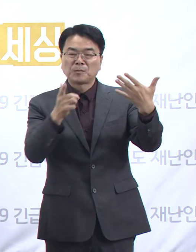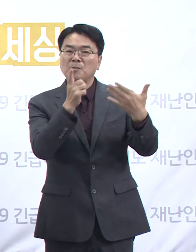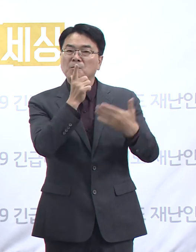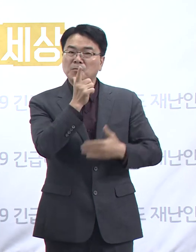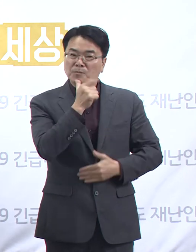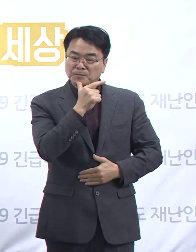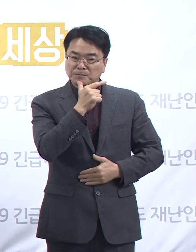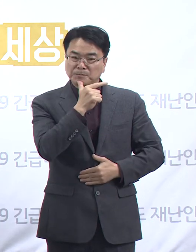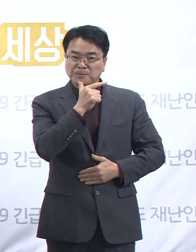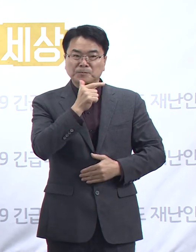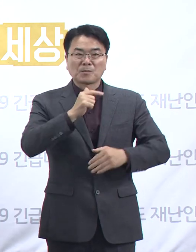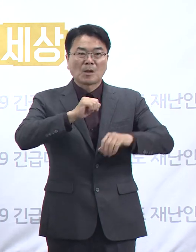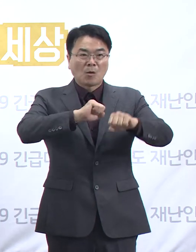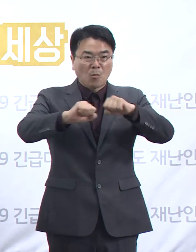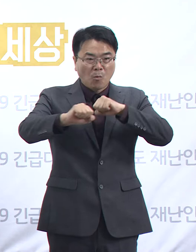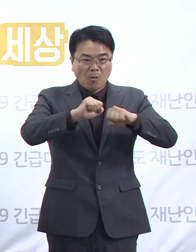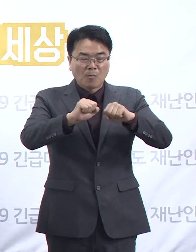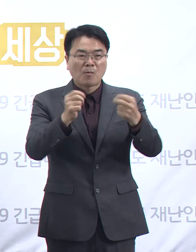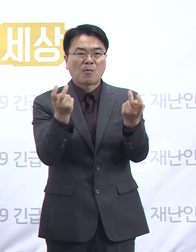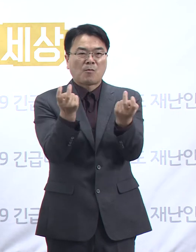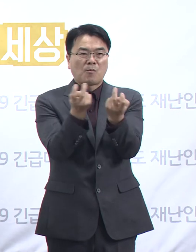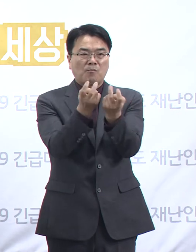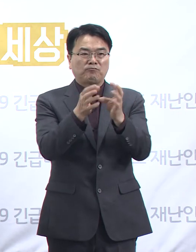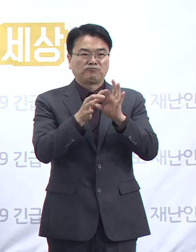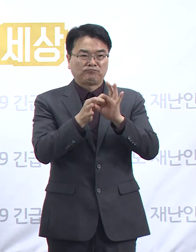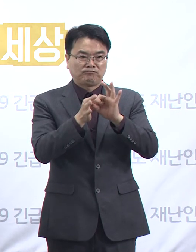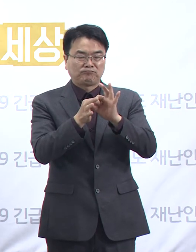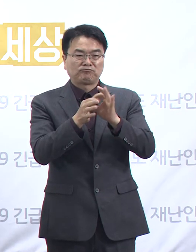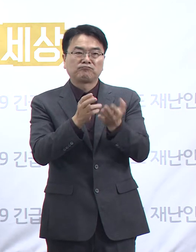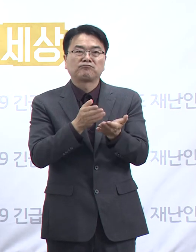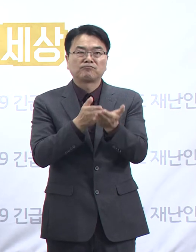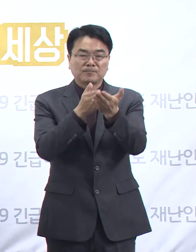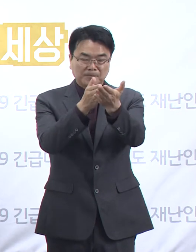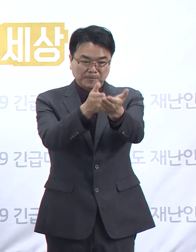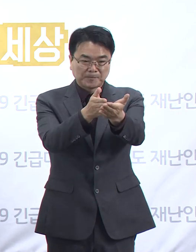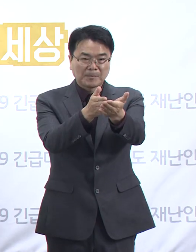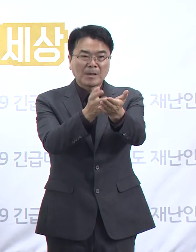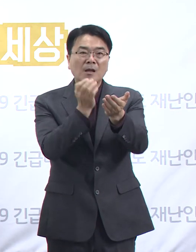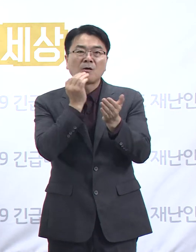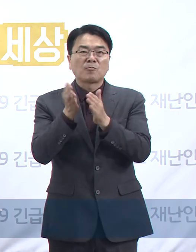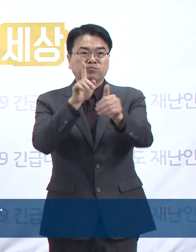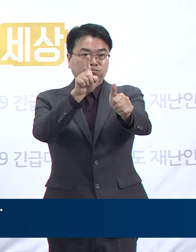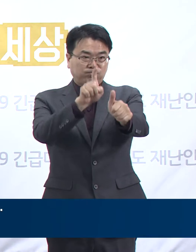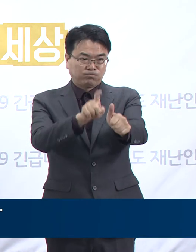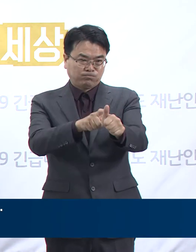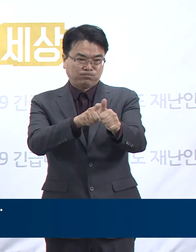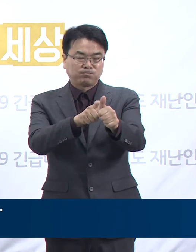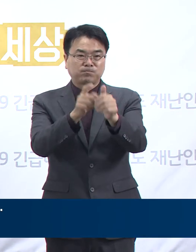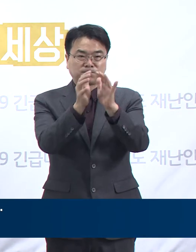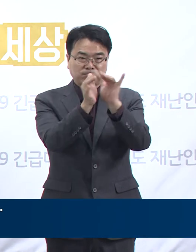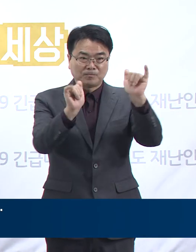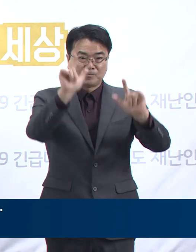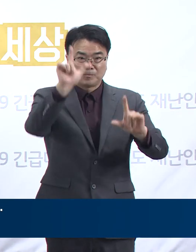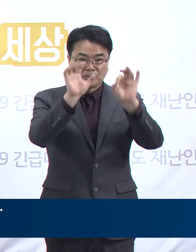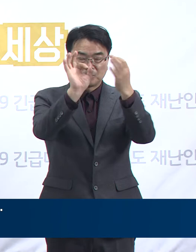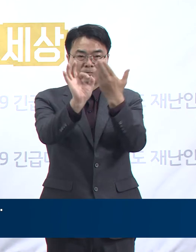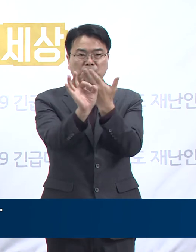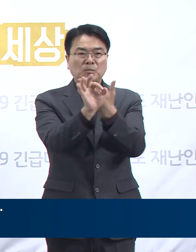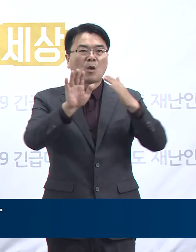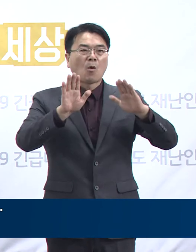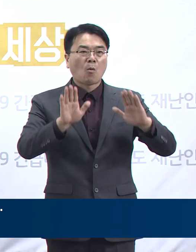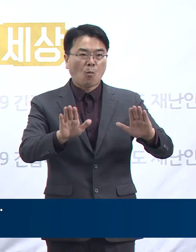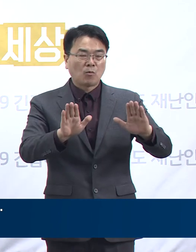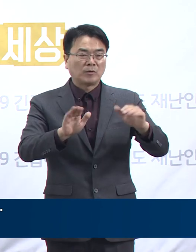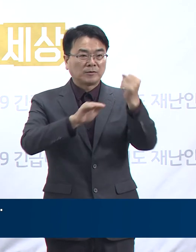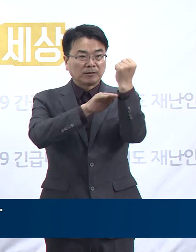코로나19 대응 관련 정례 기자회견을 시작하겠습니다. 경기도 확진자 발생 현황입니다. 9월 28일